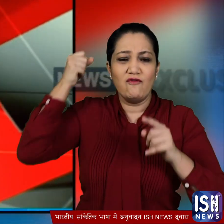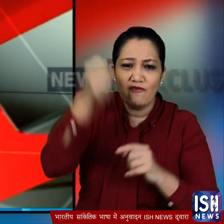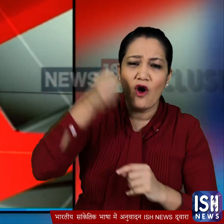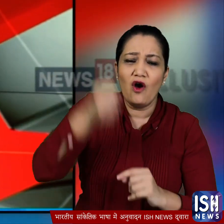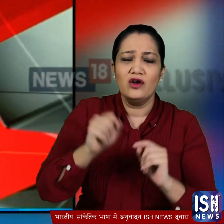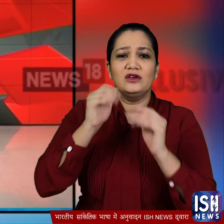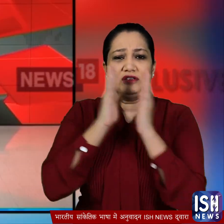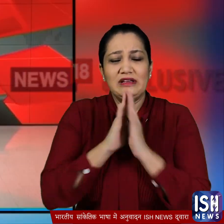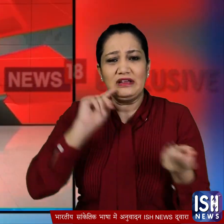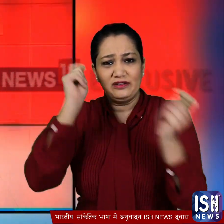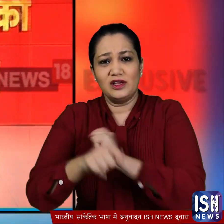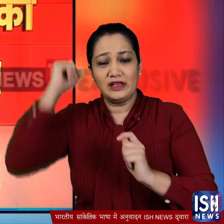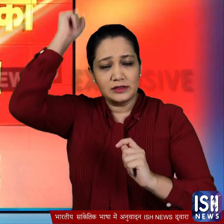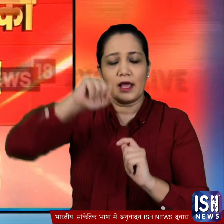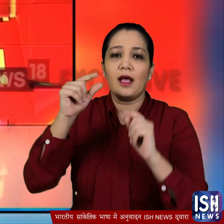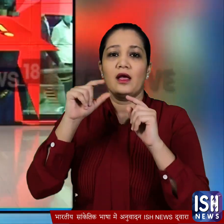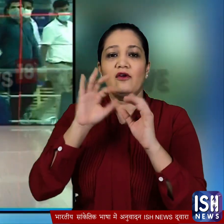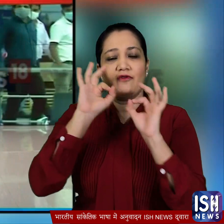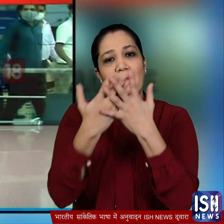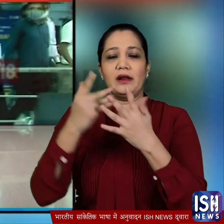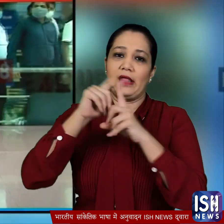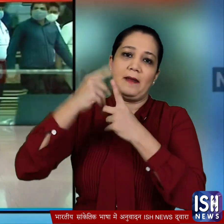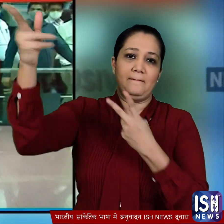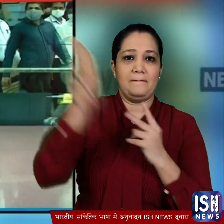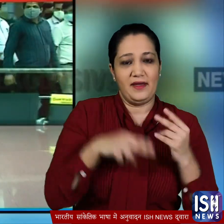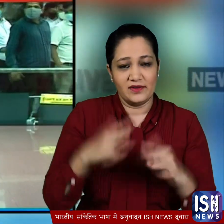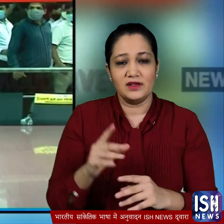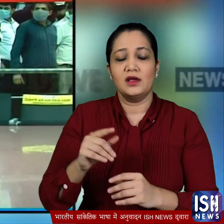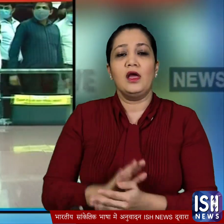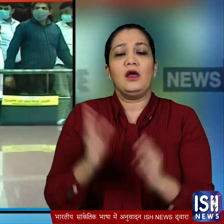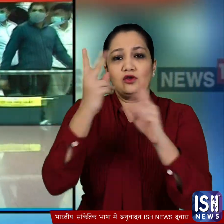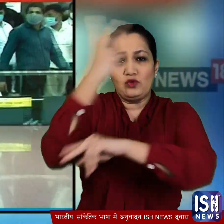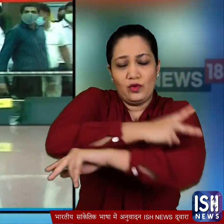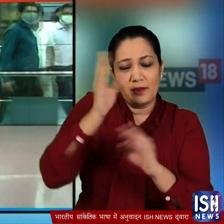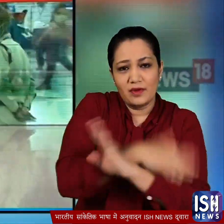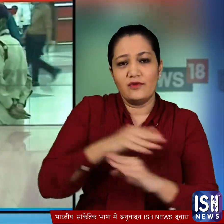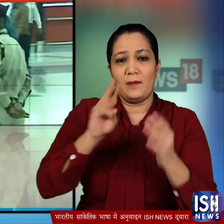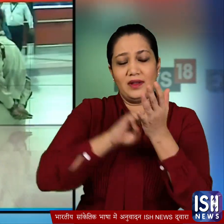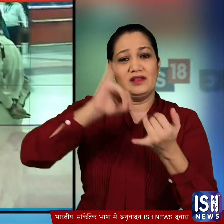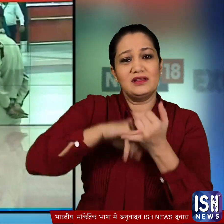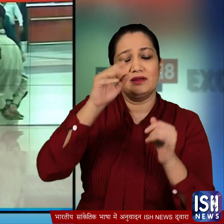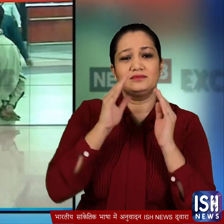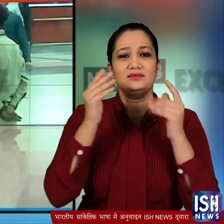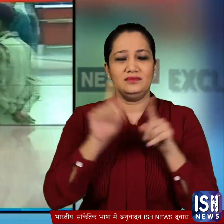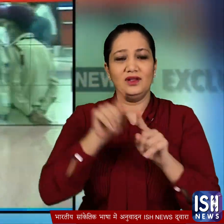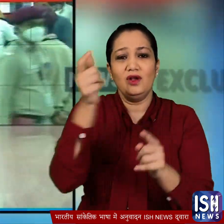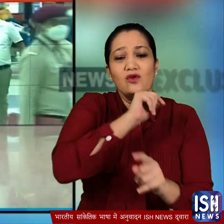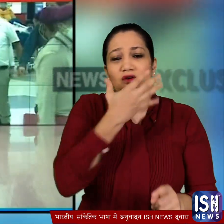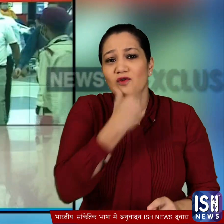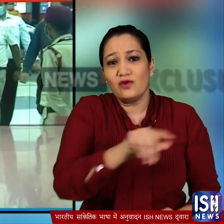लगाने वाला सिख परिवार दिल्ली लोटा है दो दिन पहले दिल्ली सिख गुर्दवारा कमिटी के अध्धक्ष मंजिंदर सिंग सिर्सा वहां गए थे और उन्होंने जम्मु